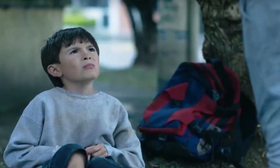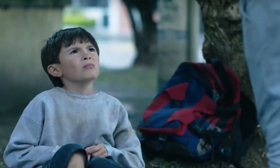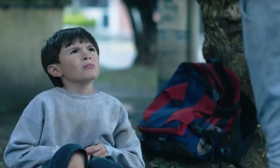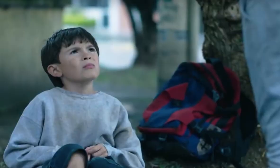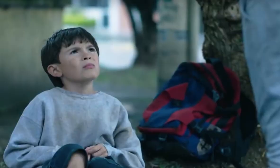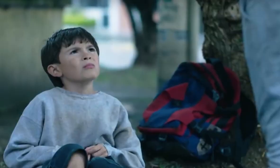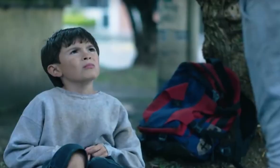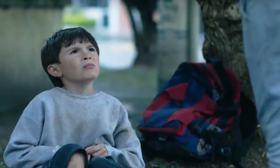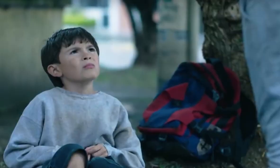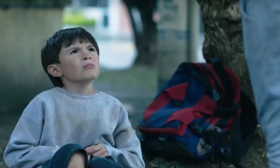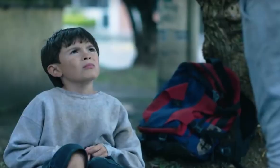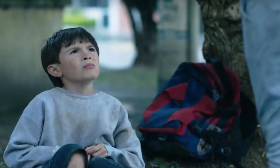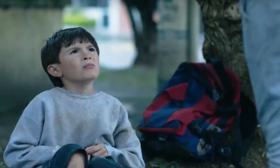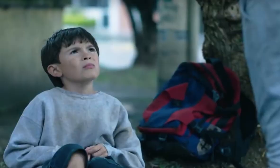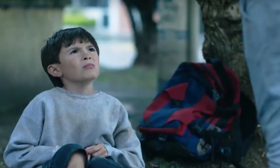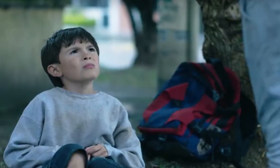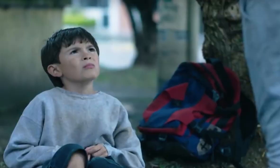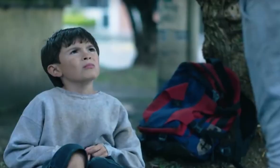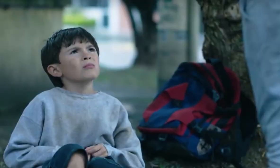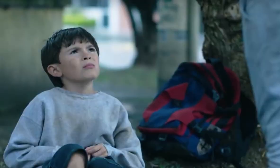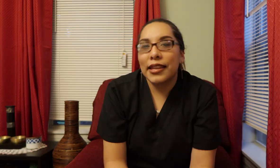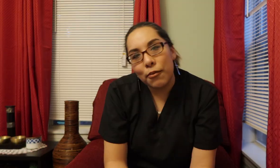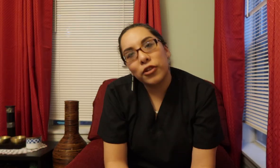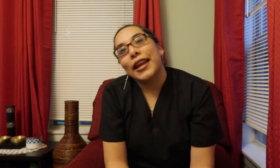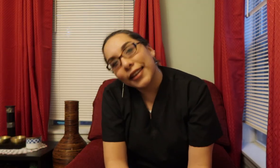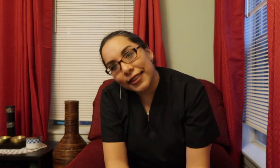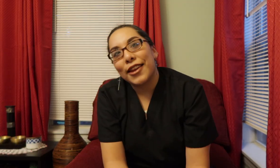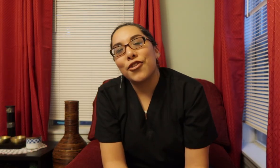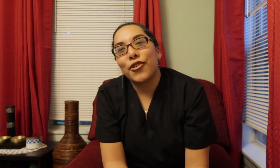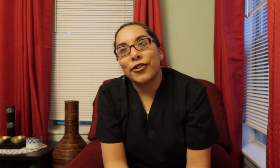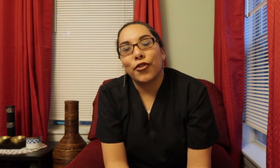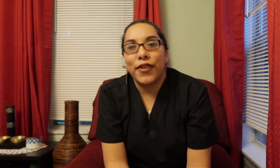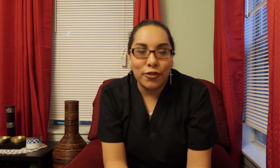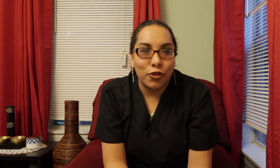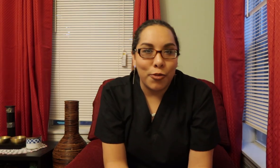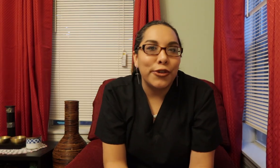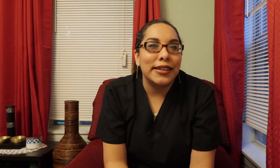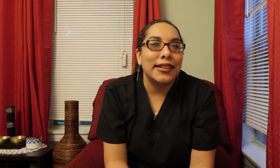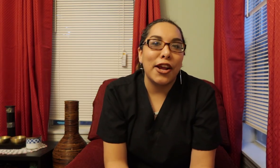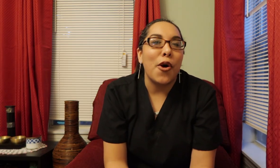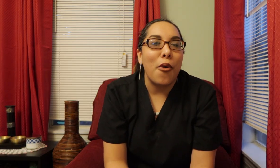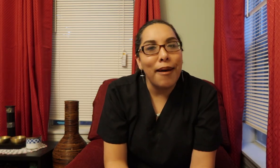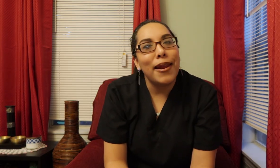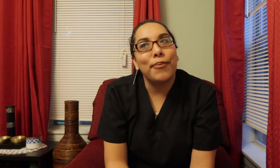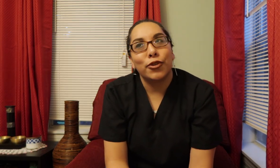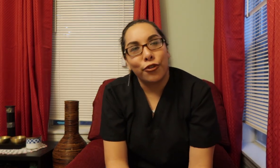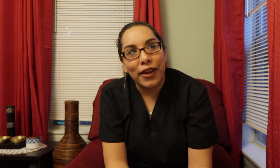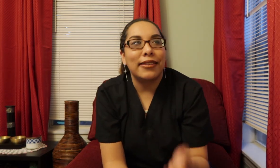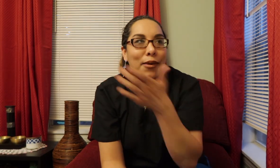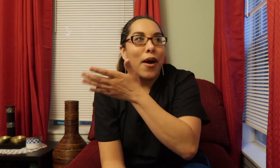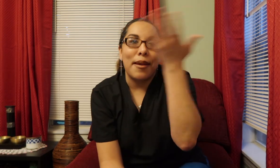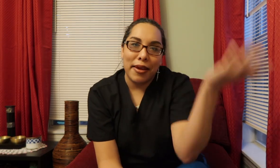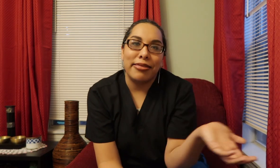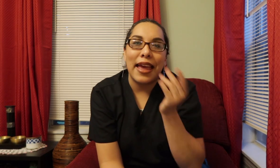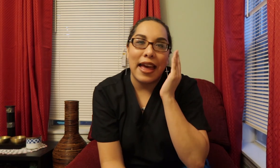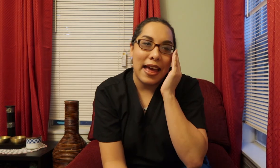Pedidor The lovely, lovely Simón Simón se le hace extraño A Sofía Sus modos de ser Y como habla Y pues Sofía Igualmente a